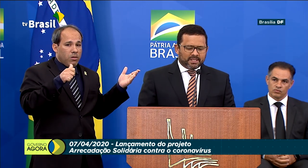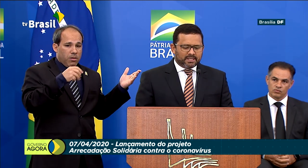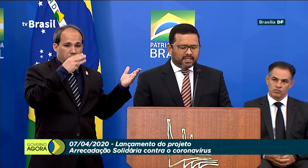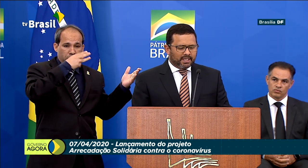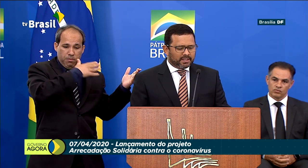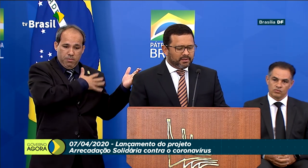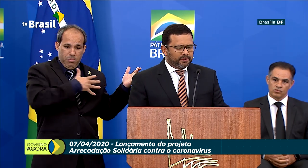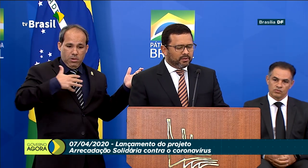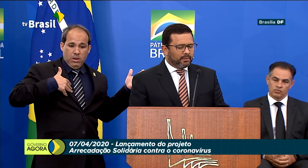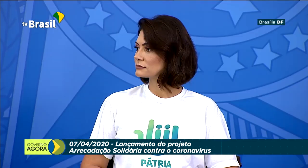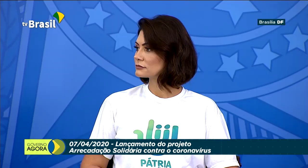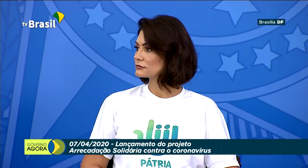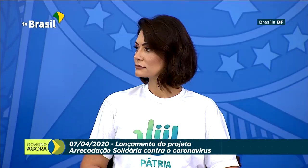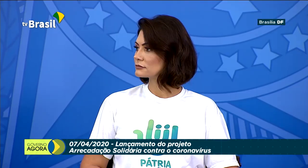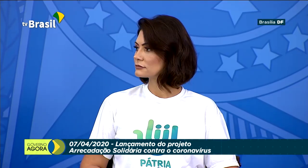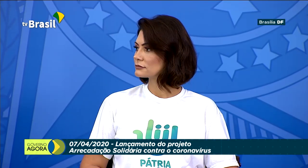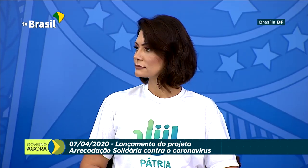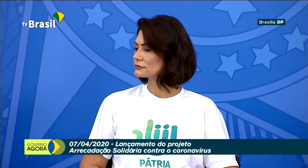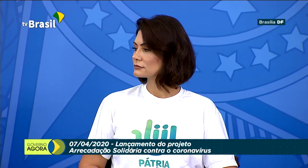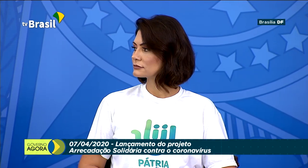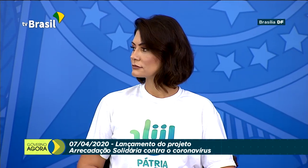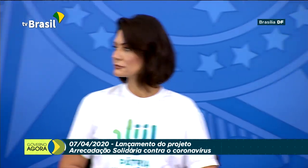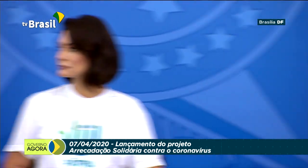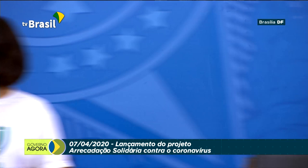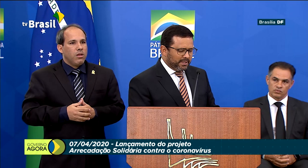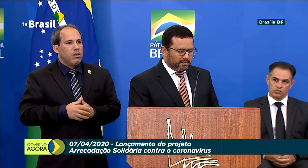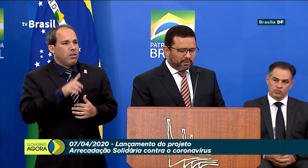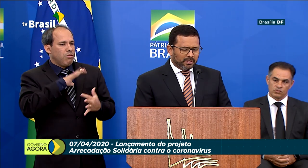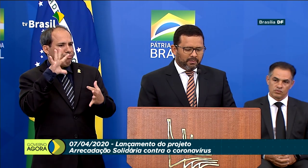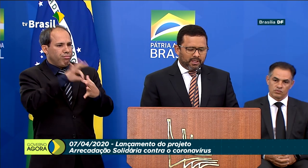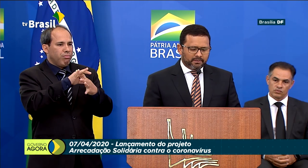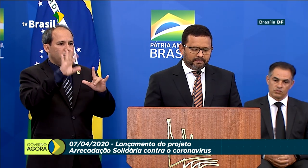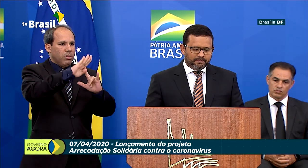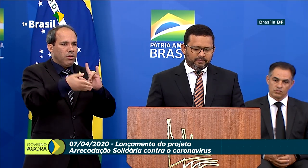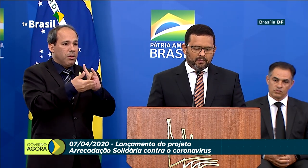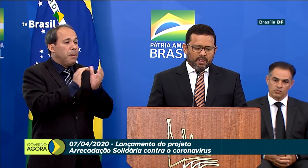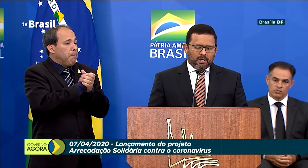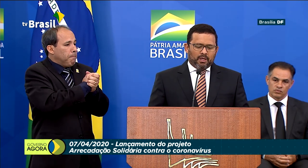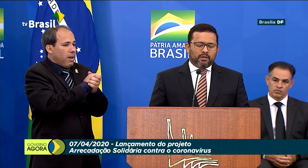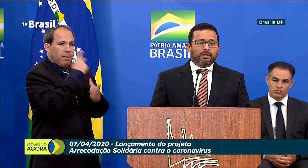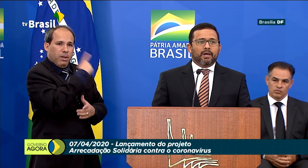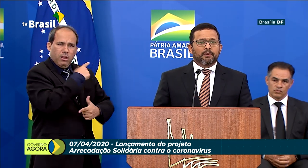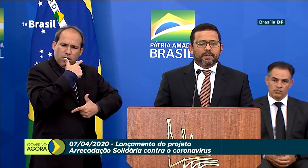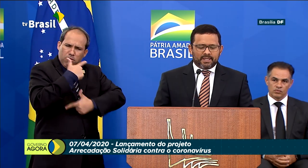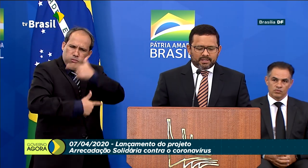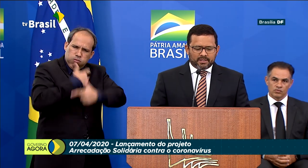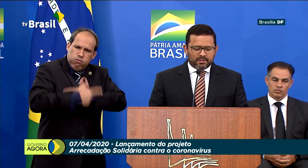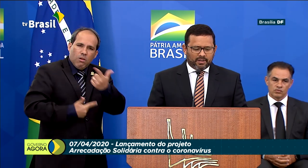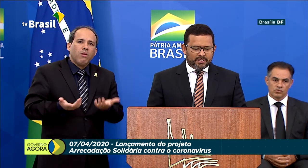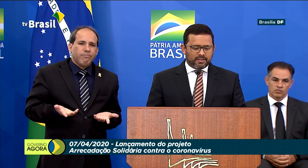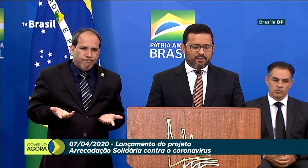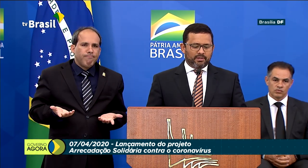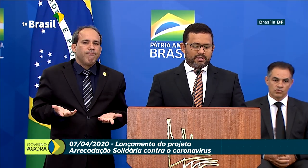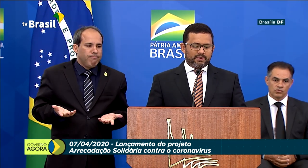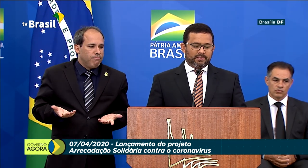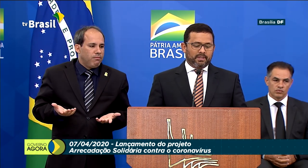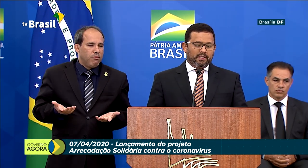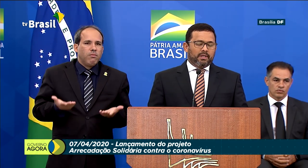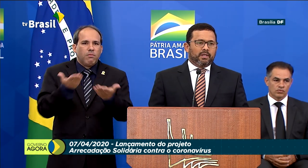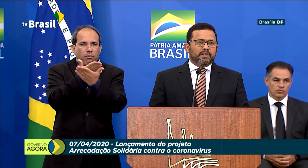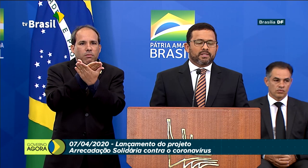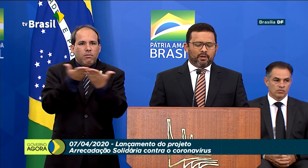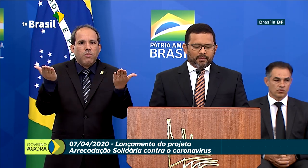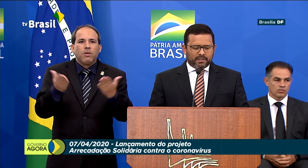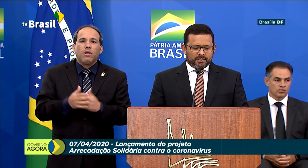o representante da Casa Civil, da Pátria Voluntária, Adriana, parabéns pelo trabalho, a imprensa, senhoras e senhores.